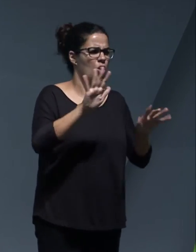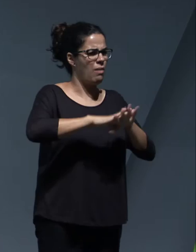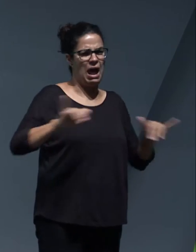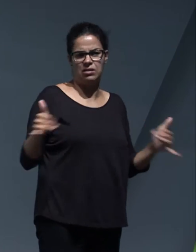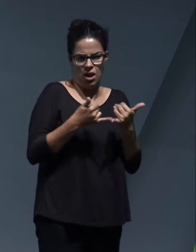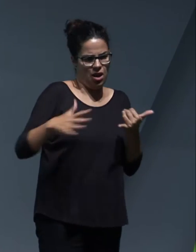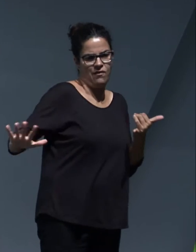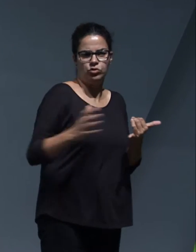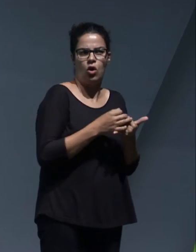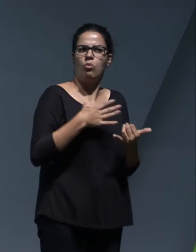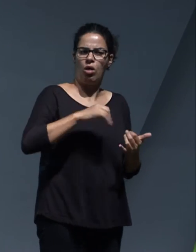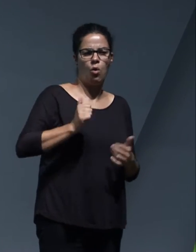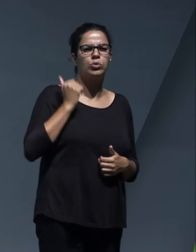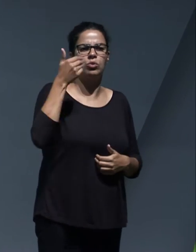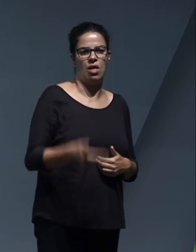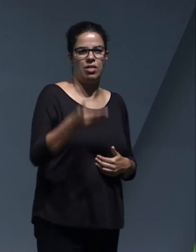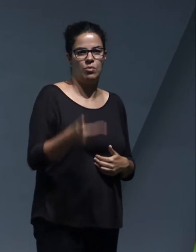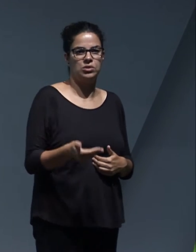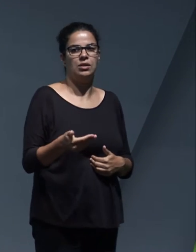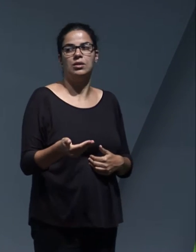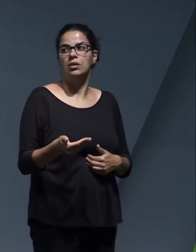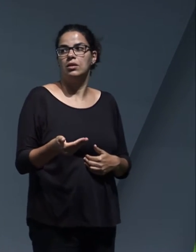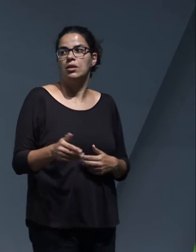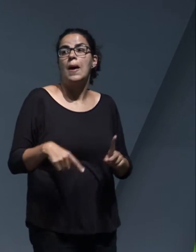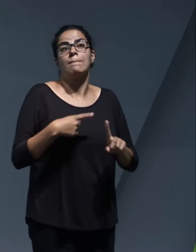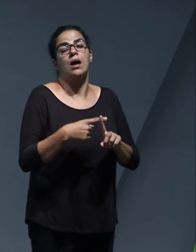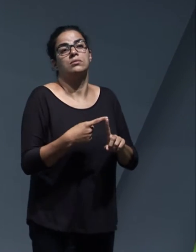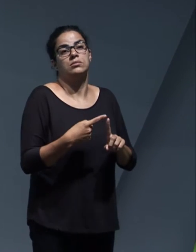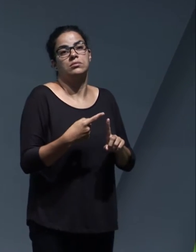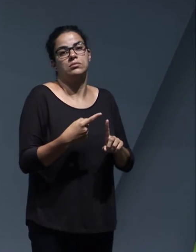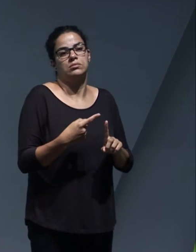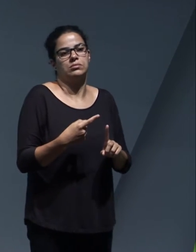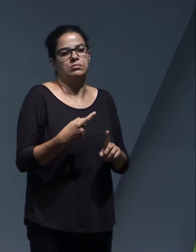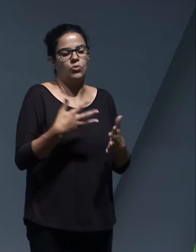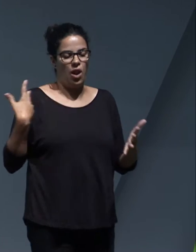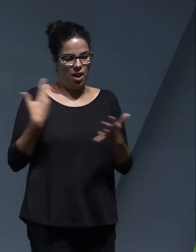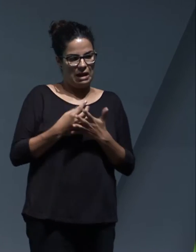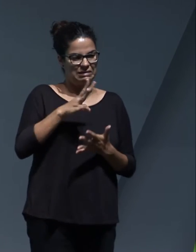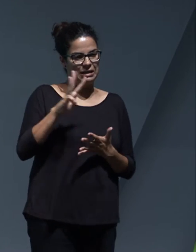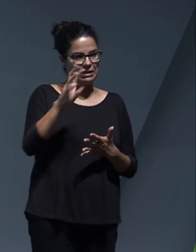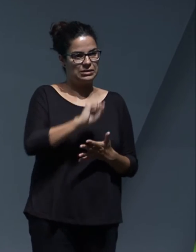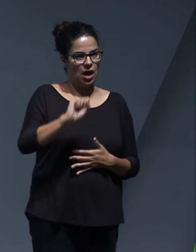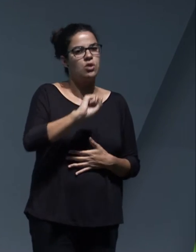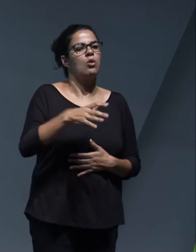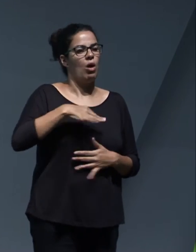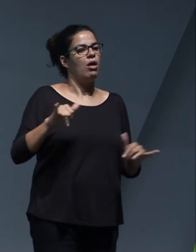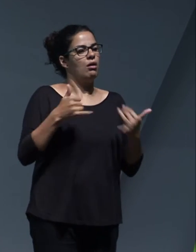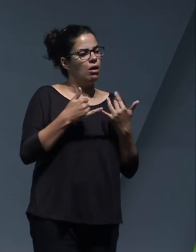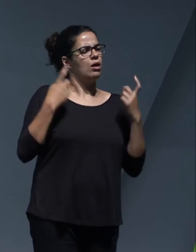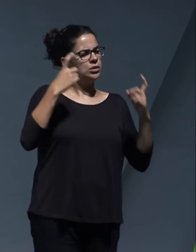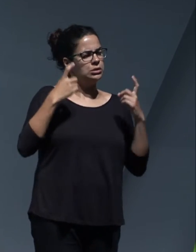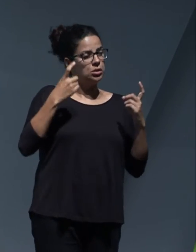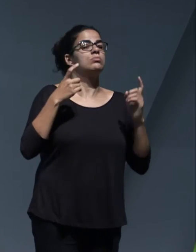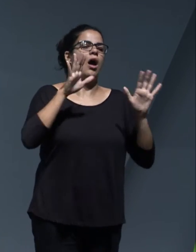a compensarle los esfuerzos y sacrificios que Arico le ha dado al resto de la isla durante estos casi 33 años. Bueno, mañana tienen esa visita de,